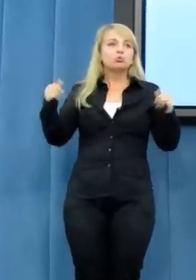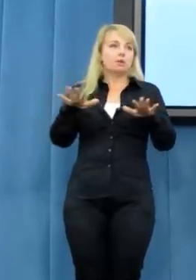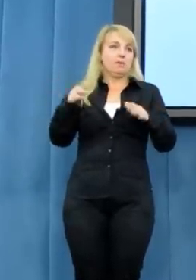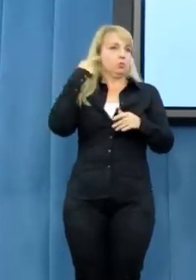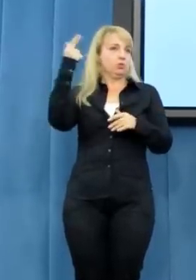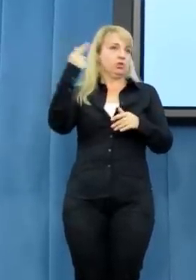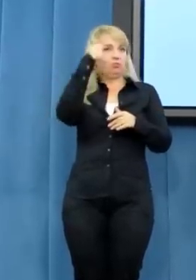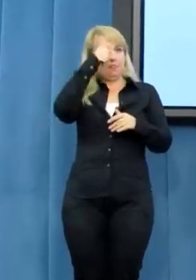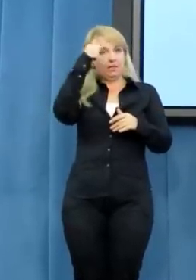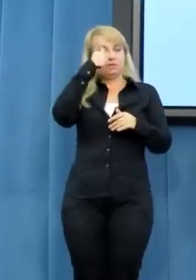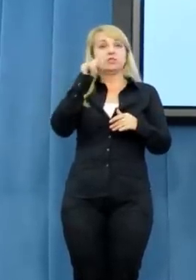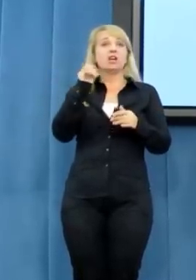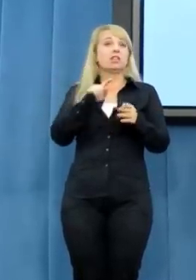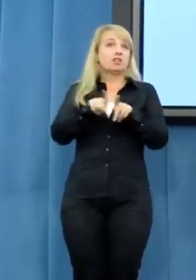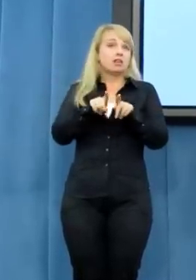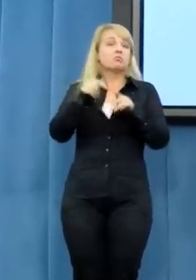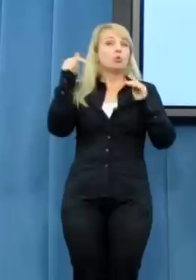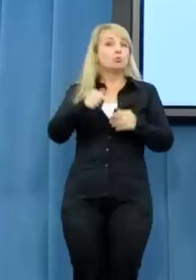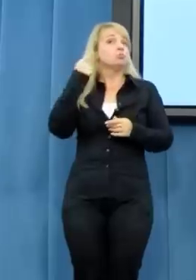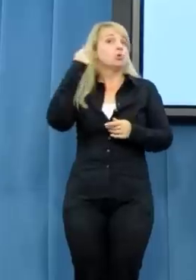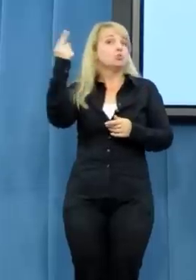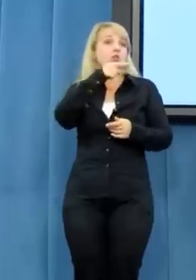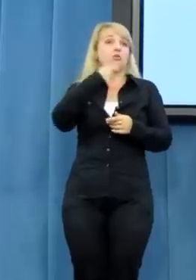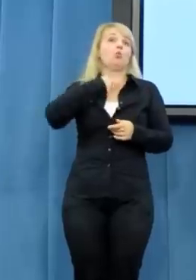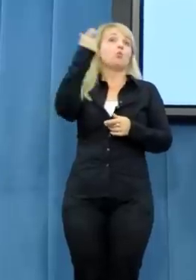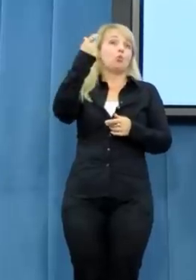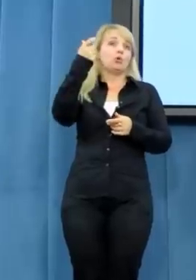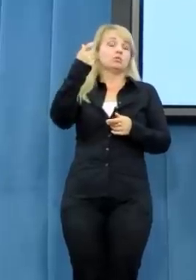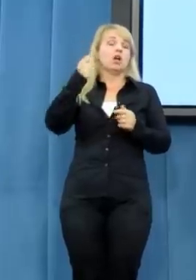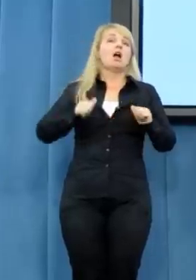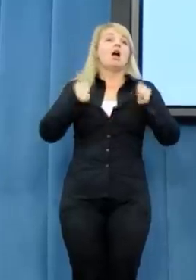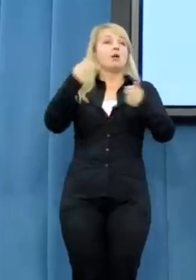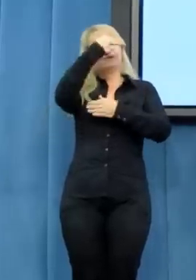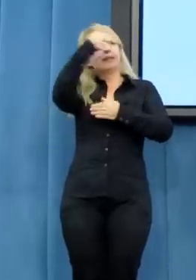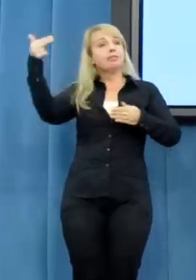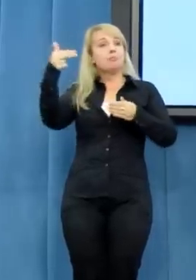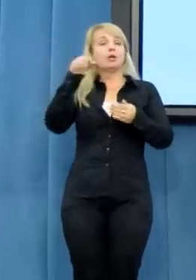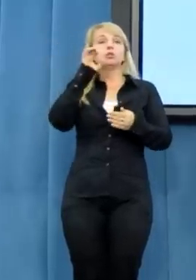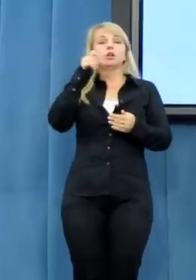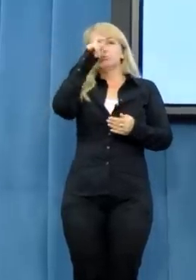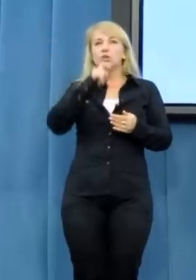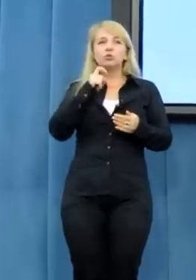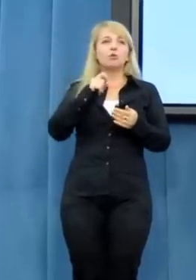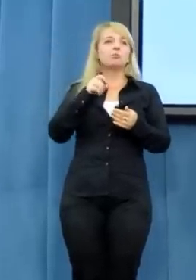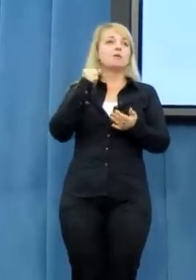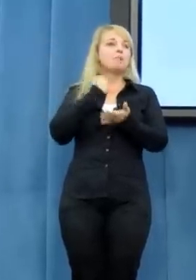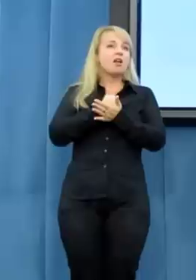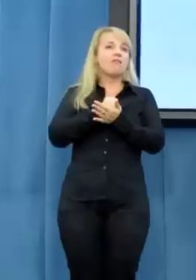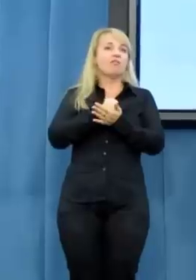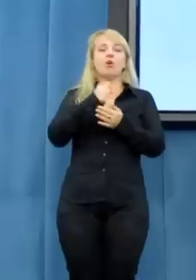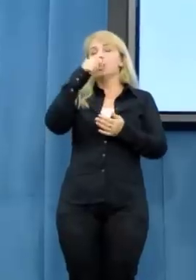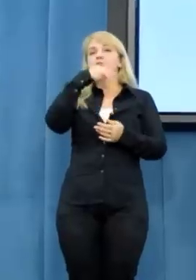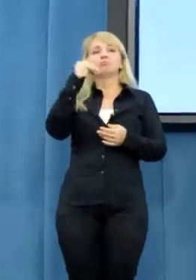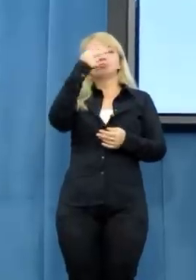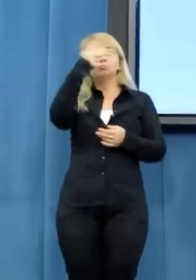na temat złego prawa, złej ustawy narkotykowej, która